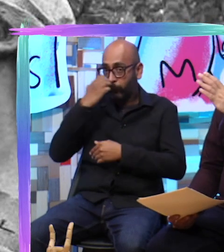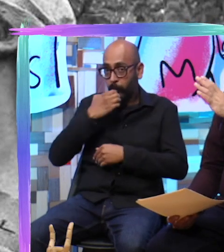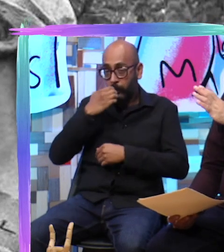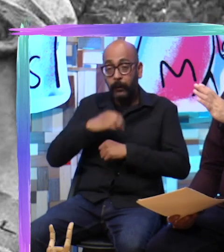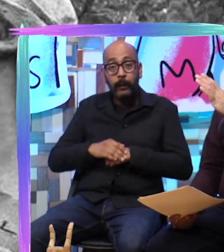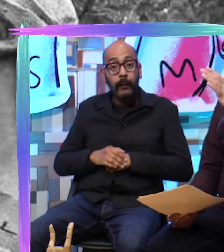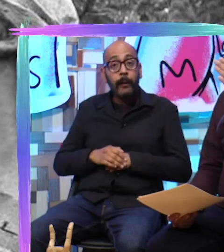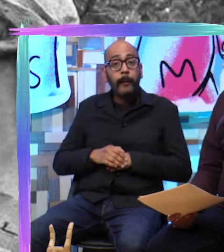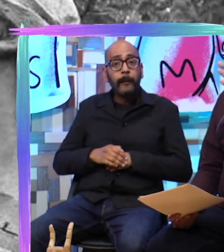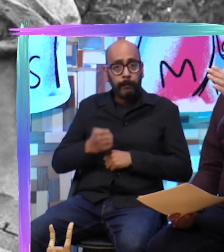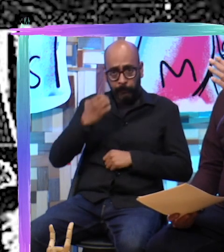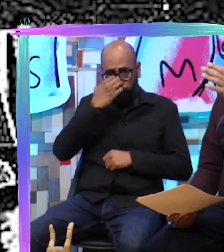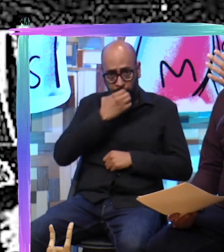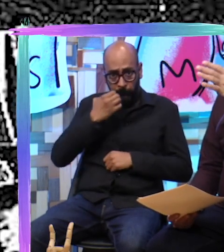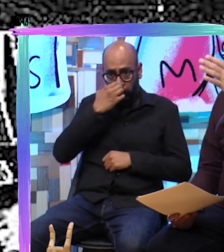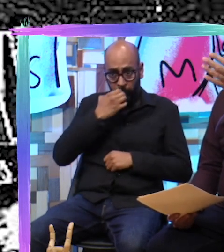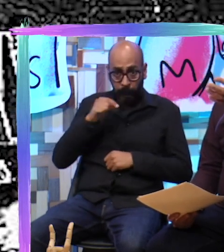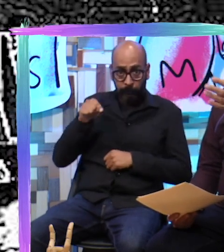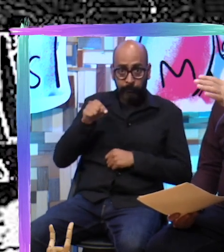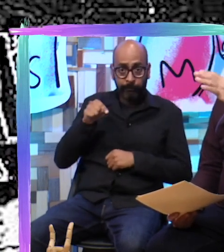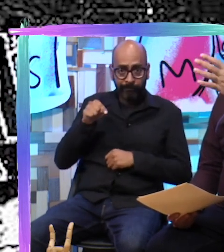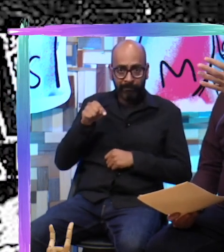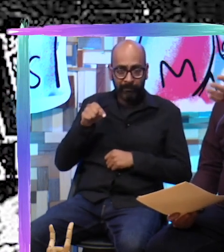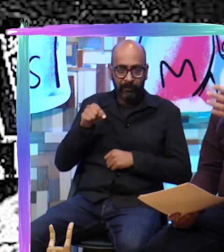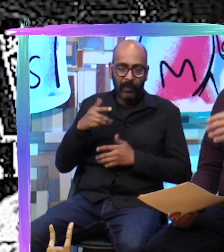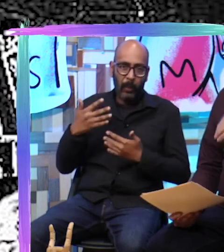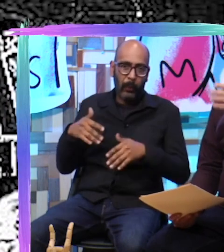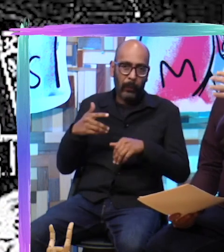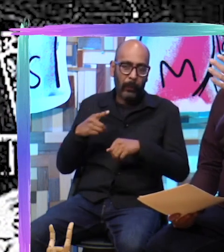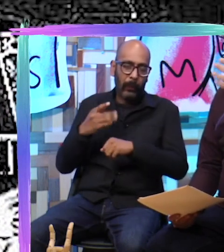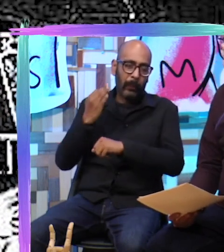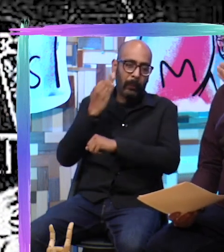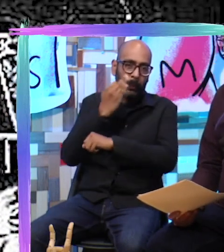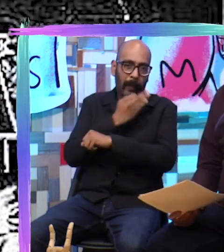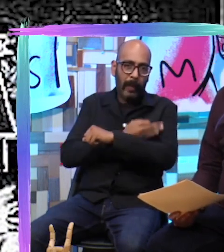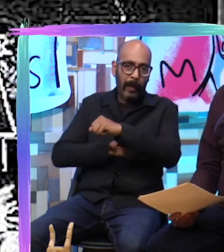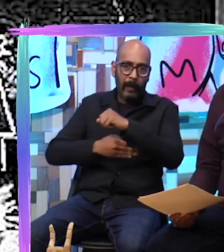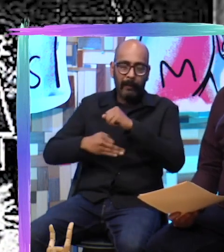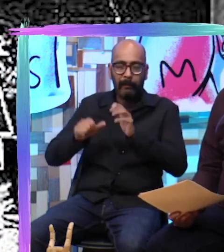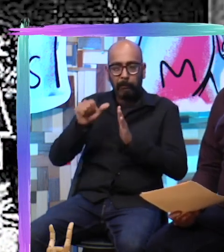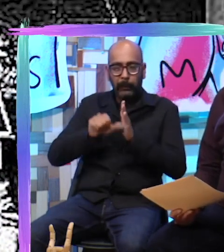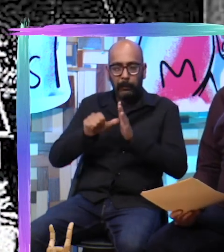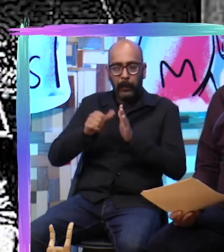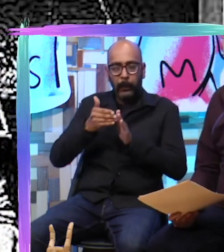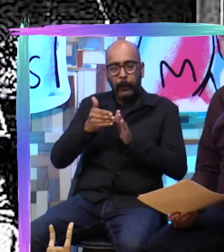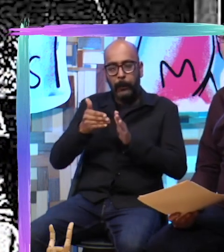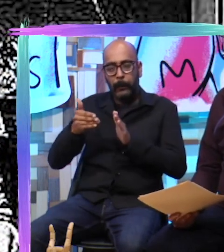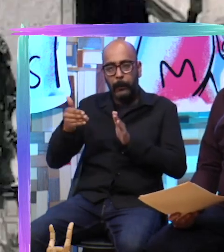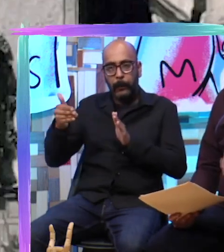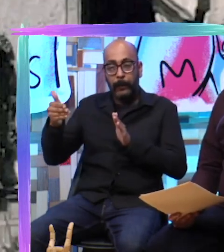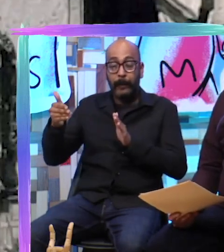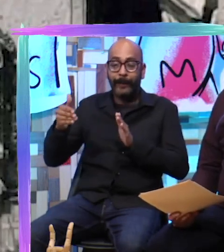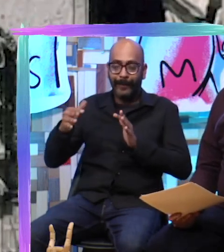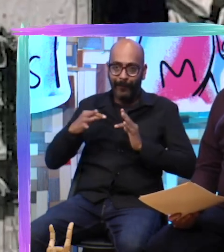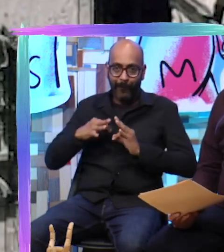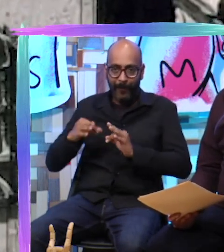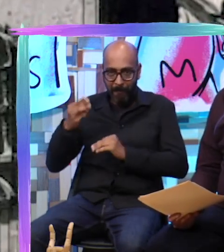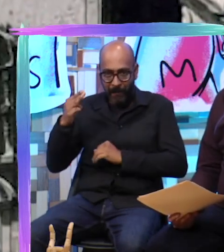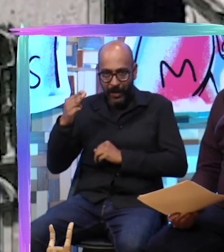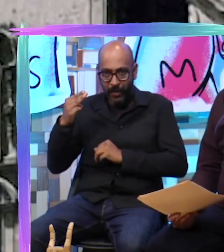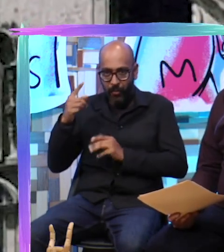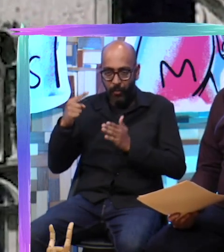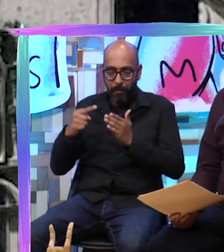escuela había empezado pues ya tarde en el año ya habían pasado varios meses insisto la escuela se fundó en mayo de